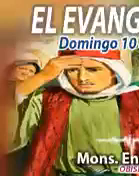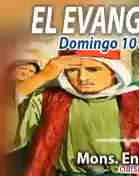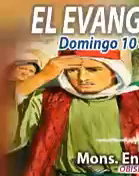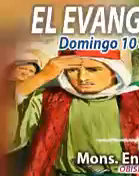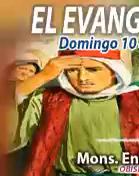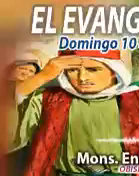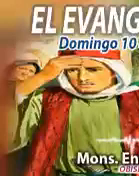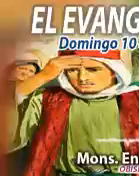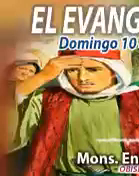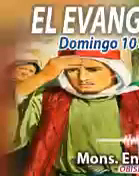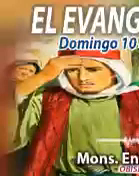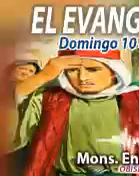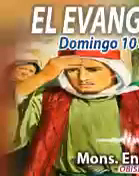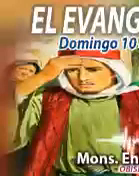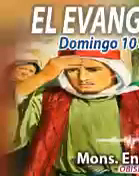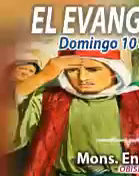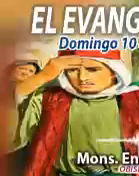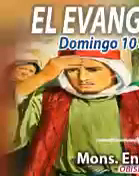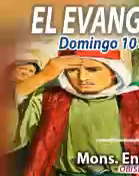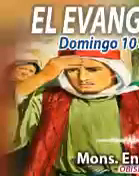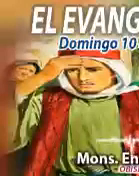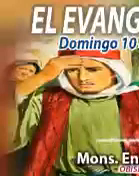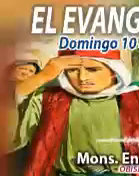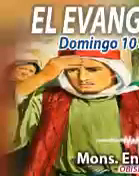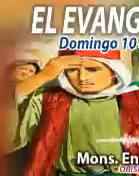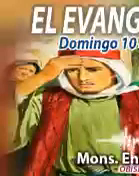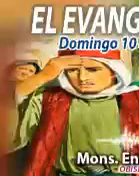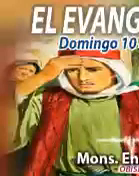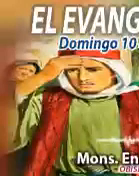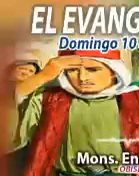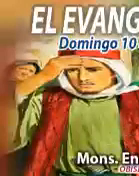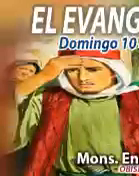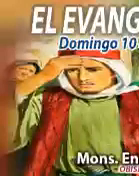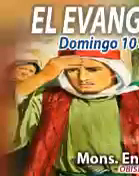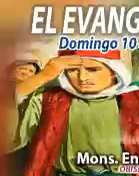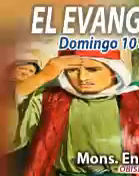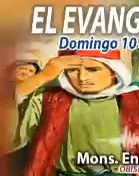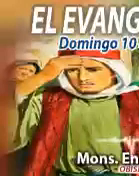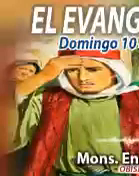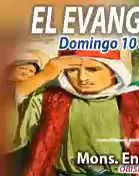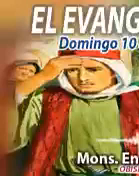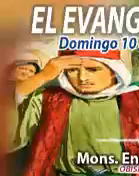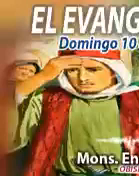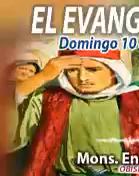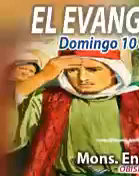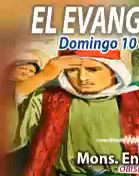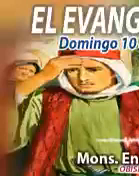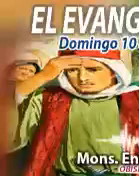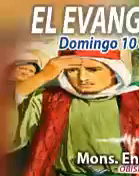fortalezcamos nuestra fe. Seamos testigos de Jesús, vivo y resucitado.